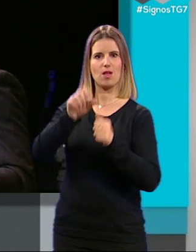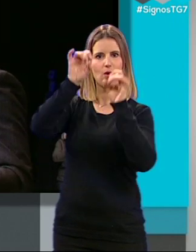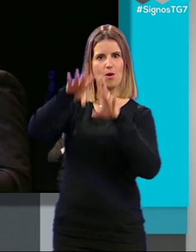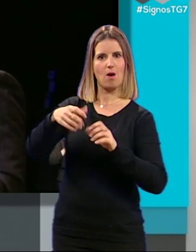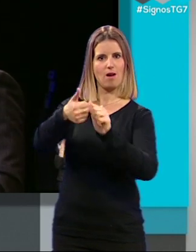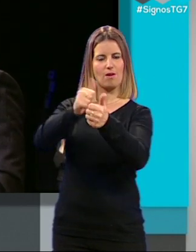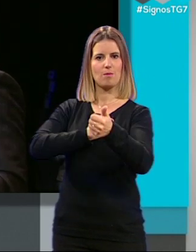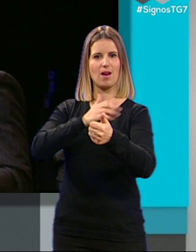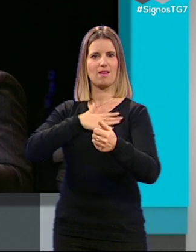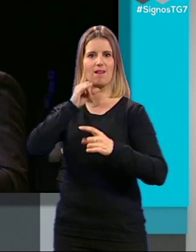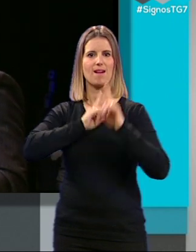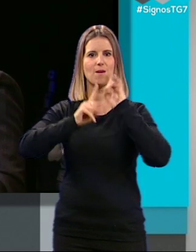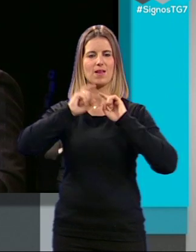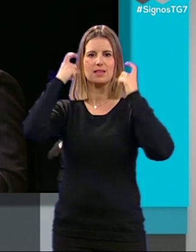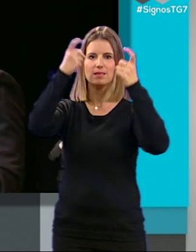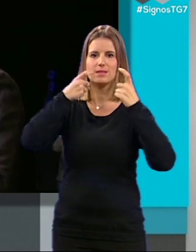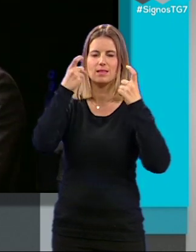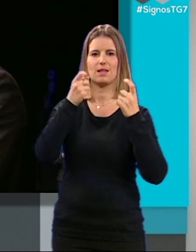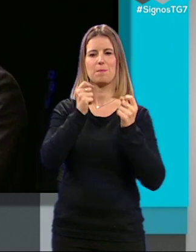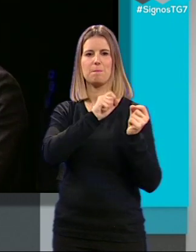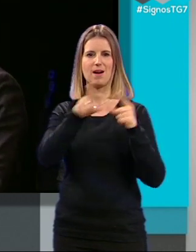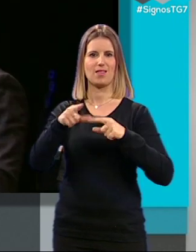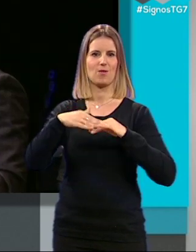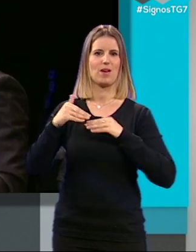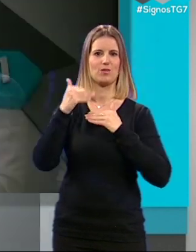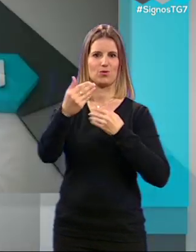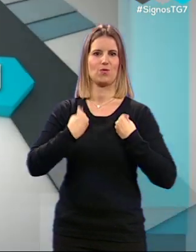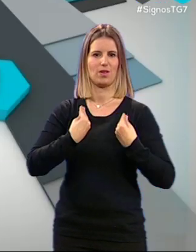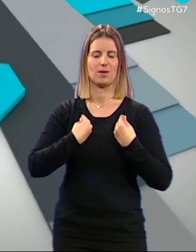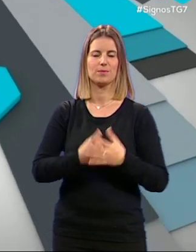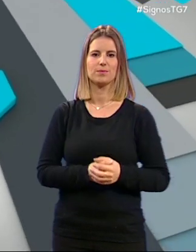y a las que quieran admirar para intentar parecerse en sus trayectorias.